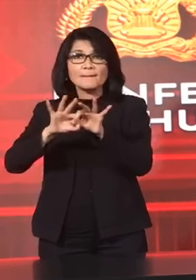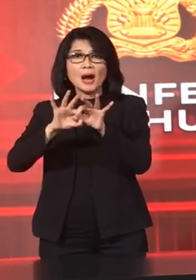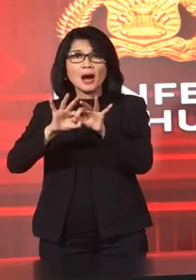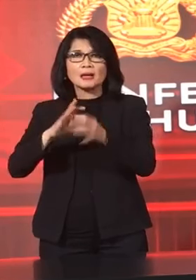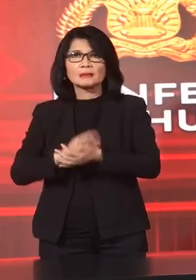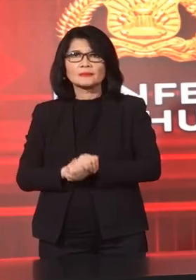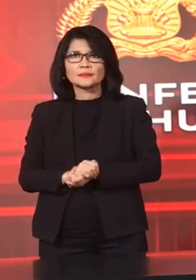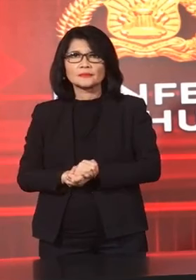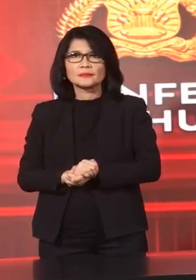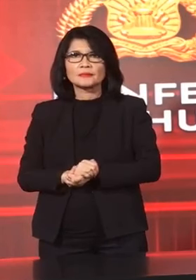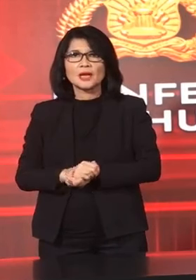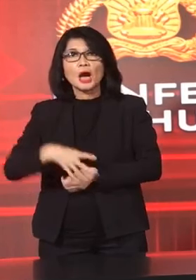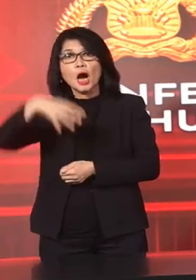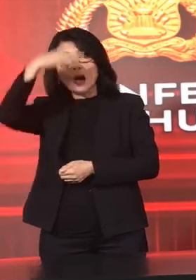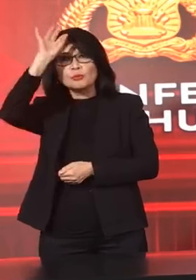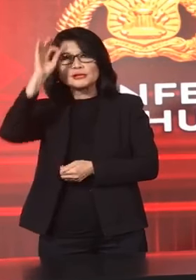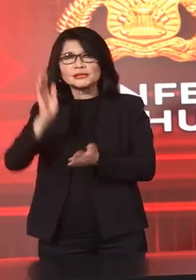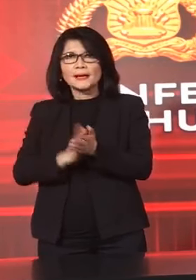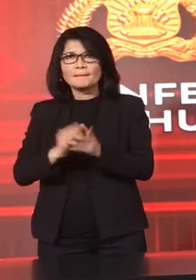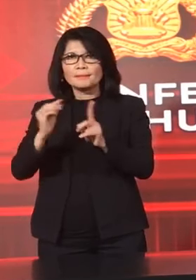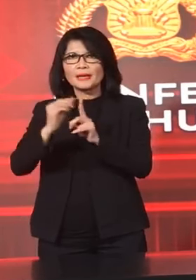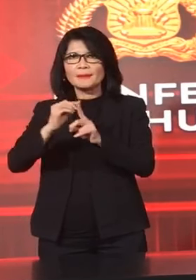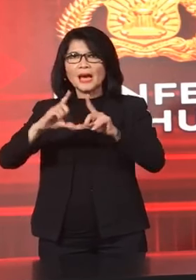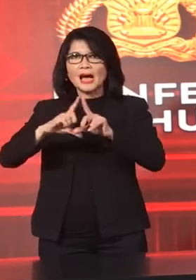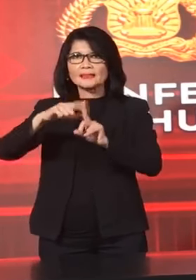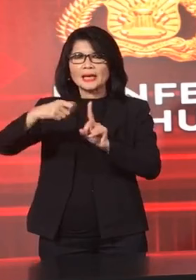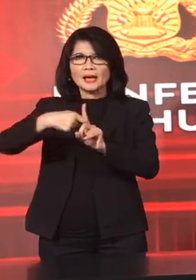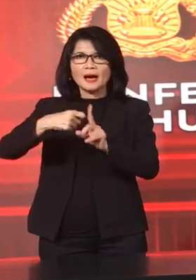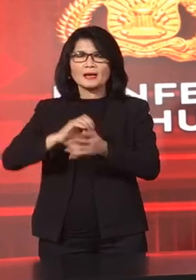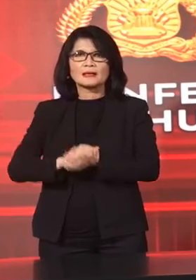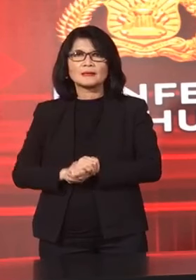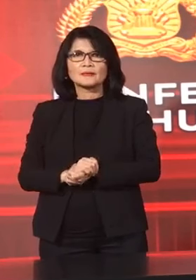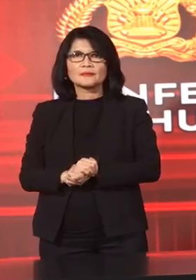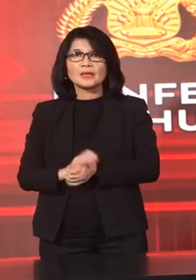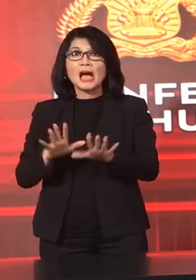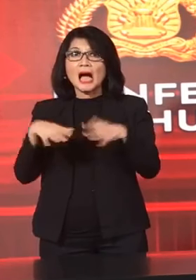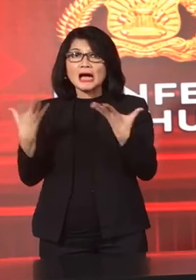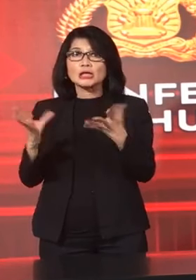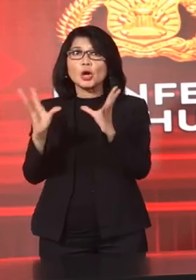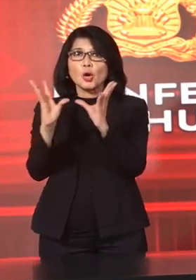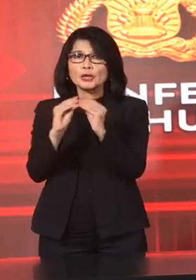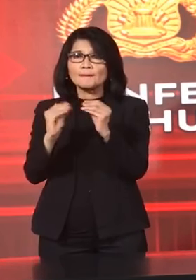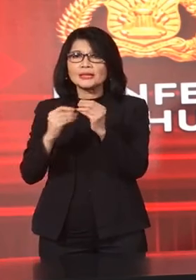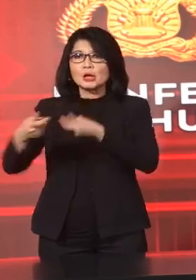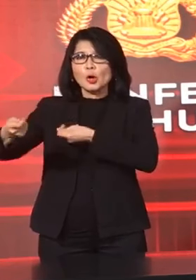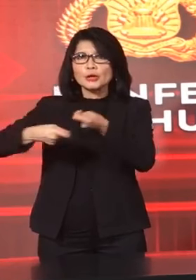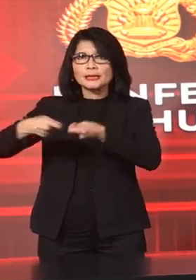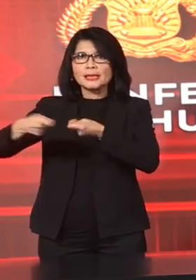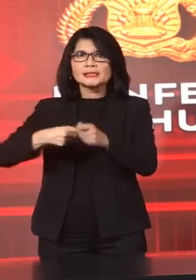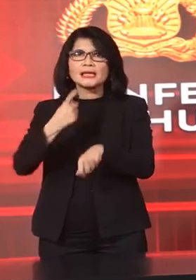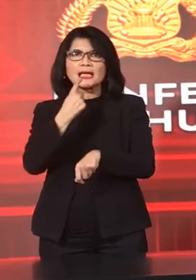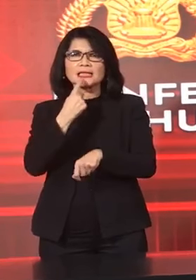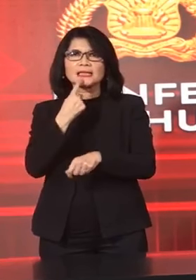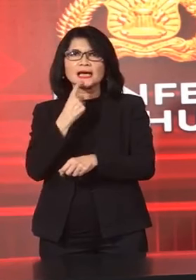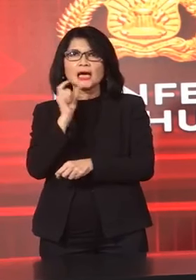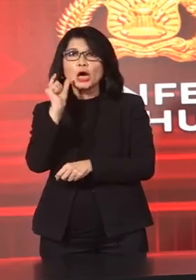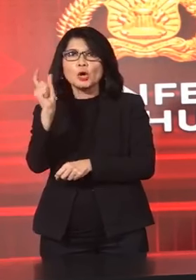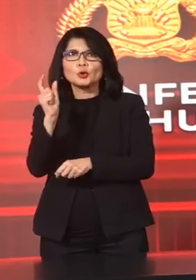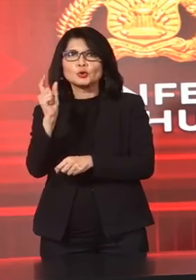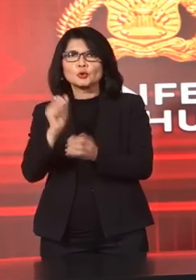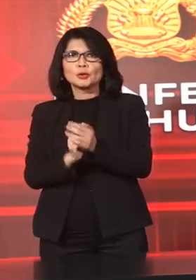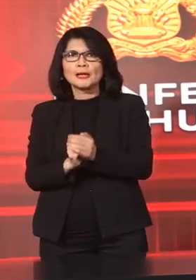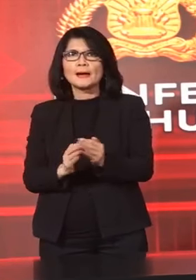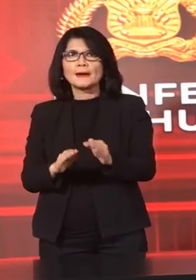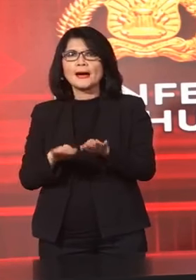Polri Dengan BPATK Atau rapat Koordinasi ya Terkait Untuk menyamakan